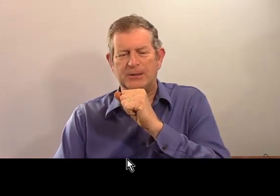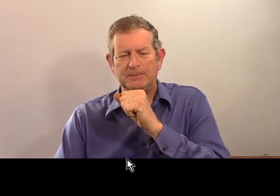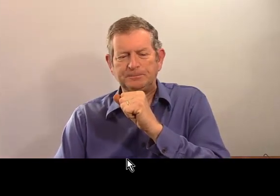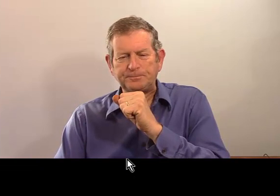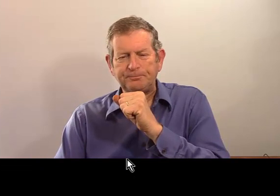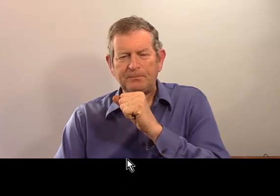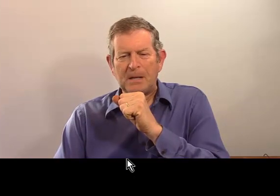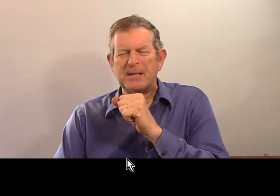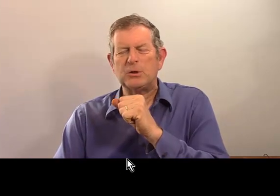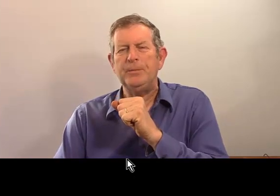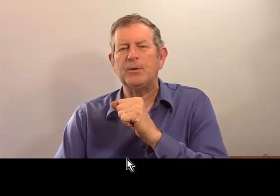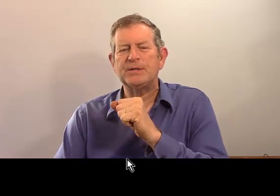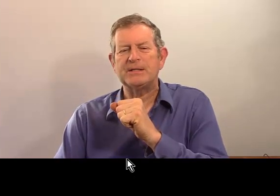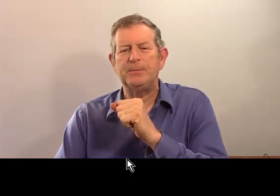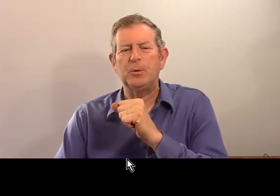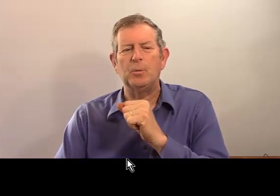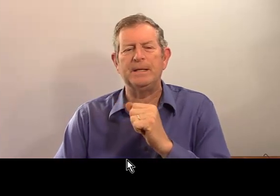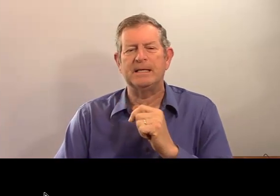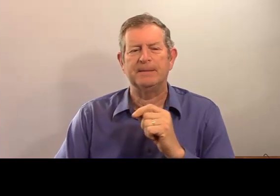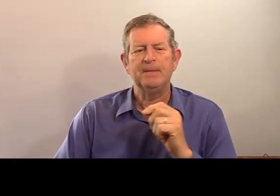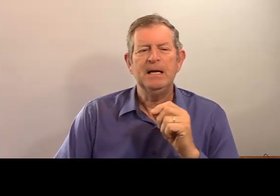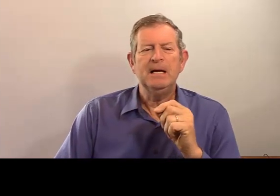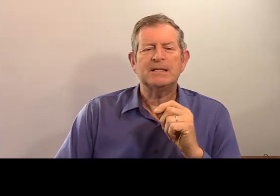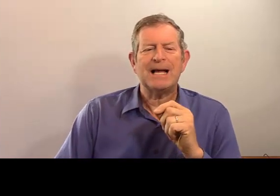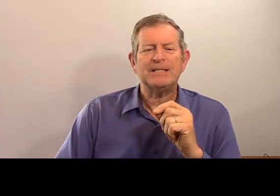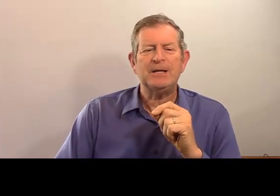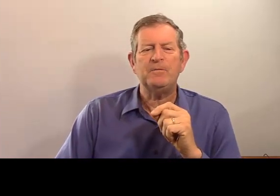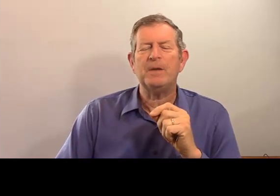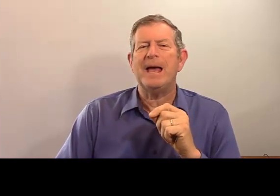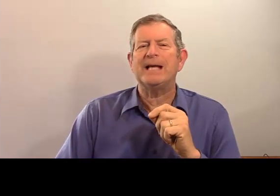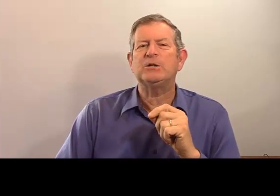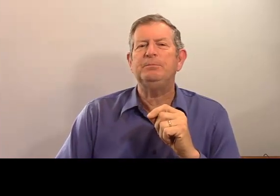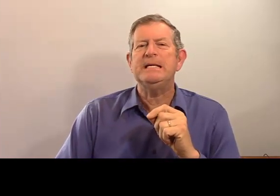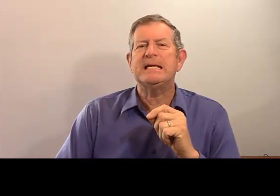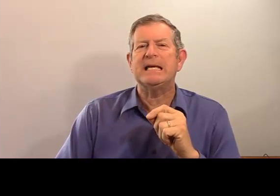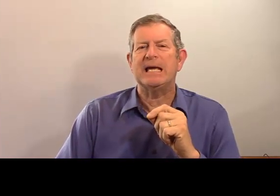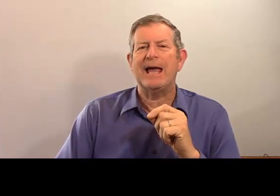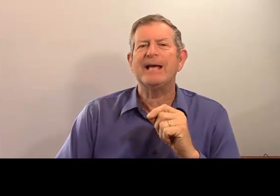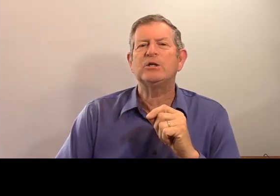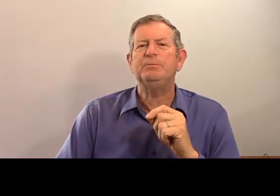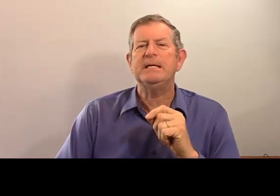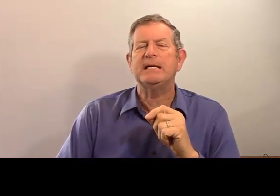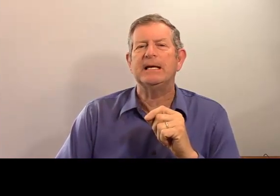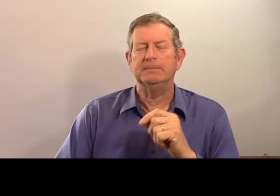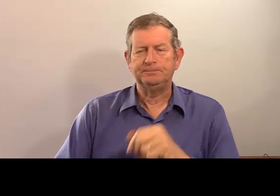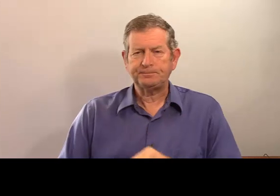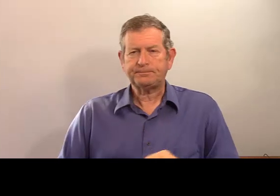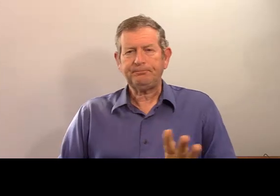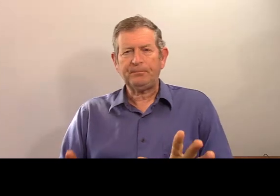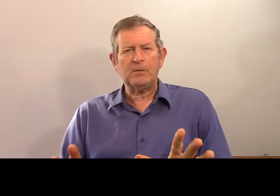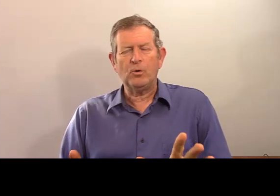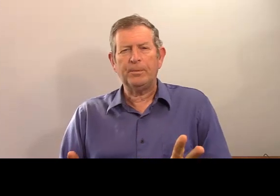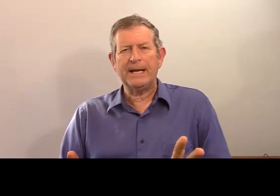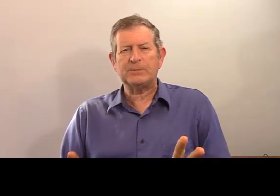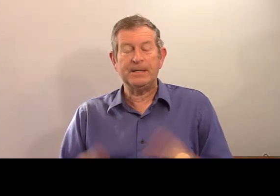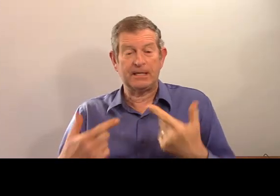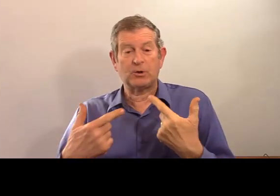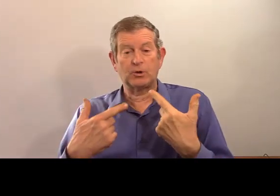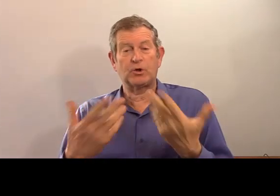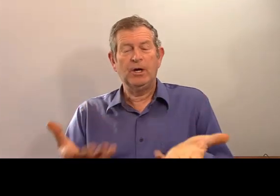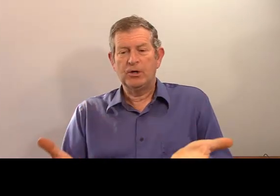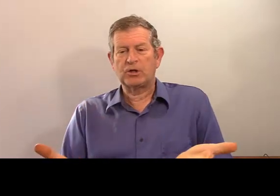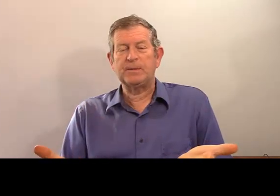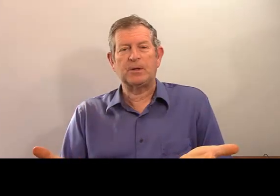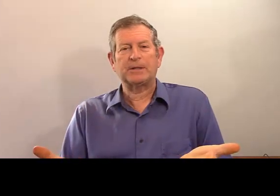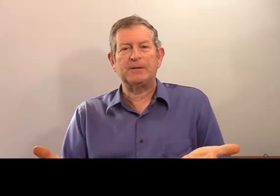numéro 16. Parce que numéro 16 est plus compliqué. Ça, c'est le verbe expliquer. Expliquer. Vous comprenez ?